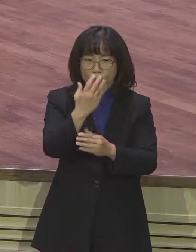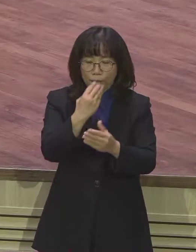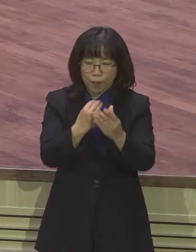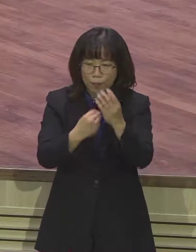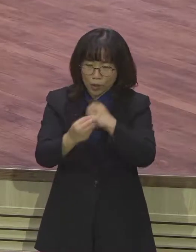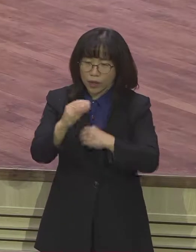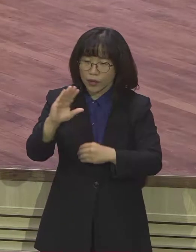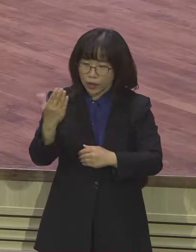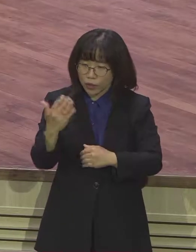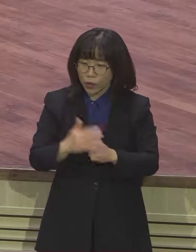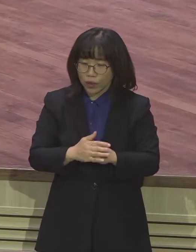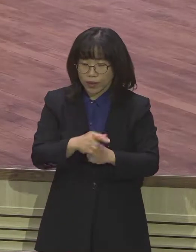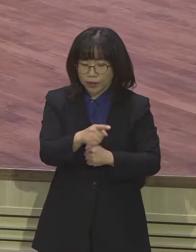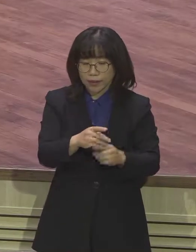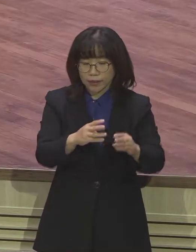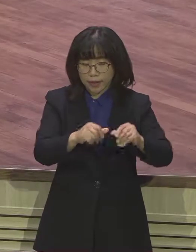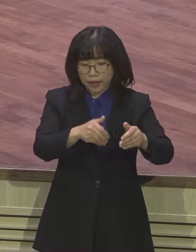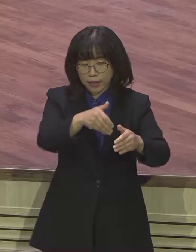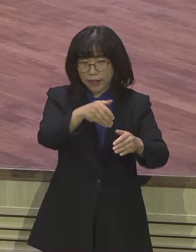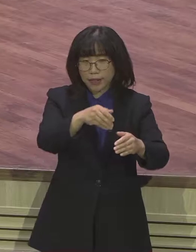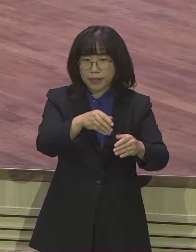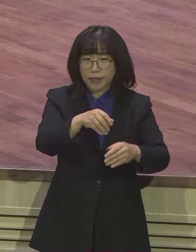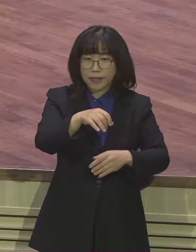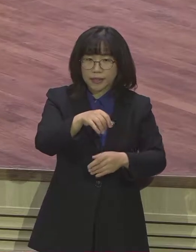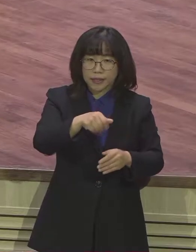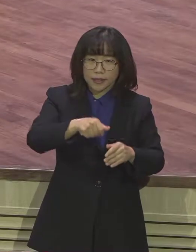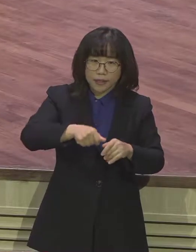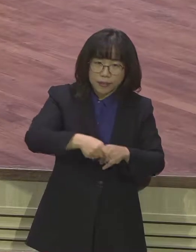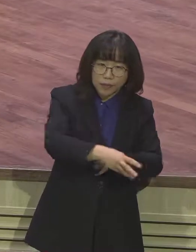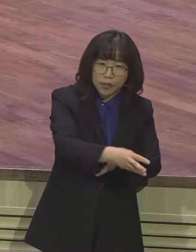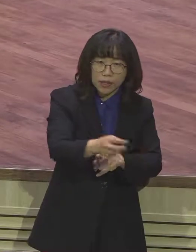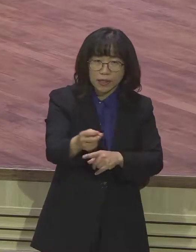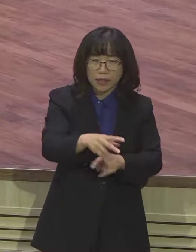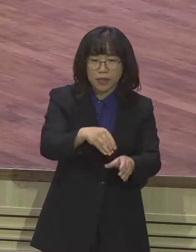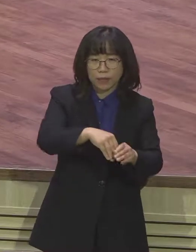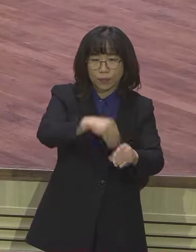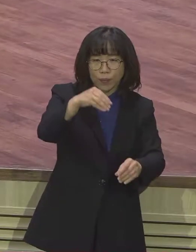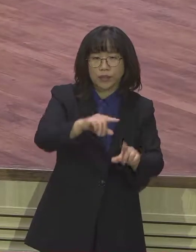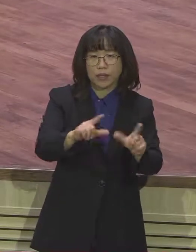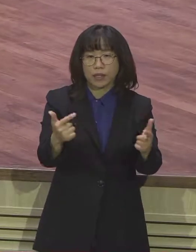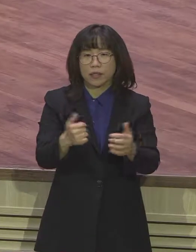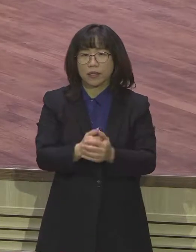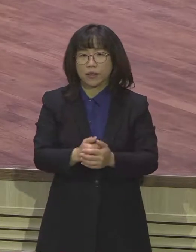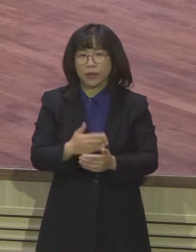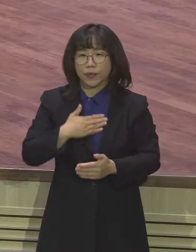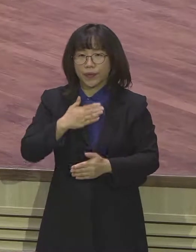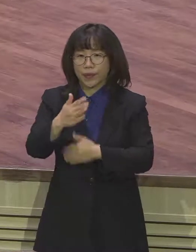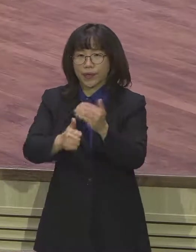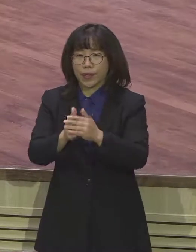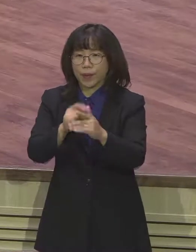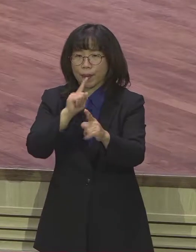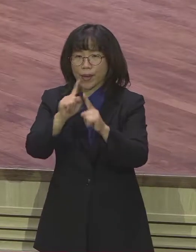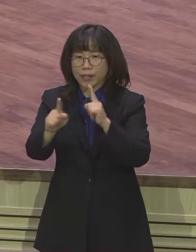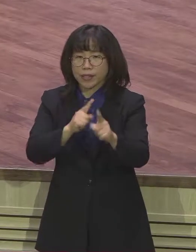그들의 땅에 심으리니 그들이 내가 준 땅에서 다시 뽑히지 아니하리라 내 하나님 여호와의 말씀이니라